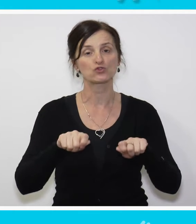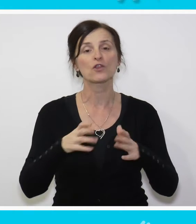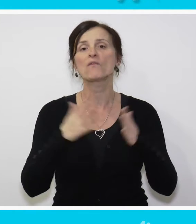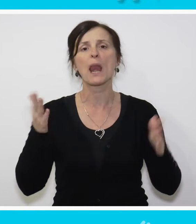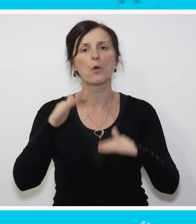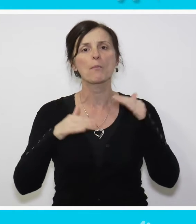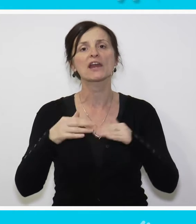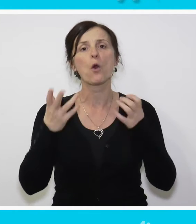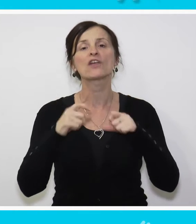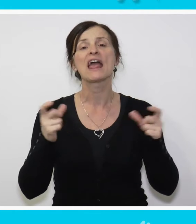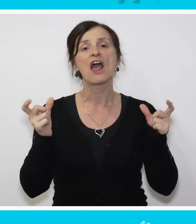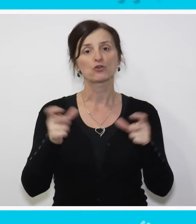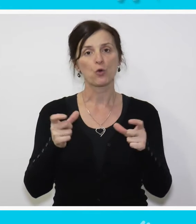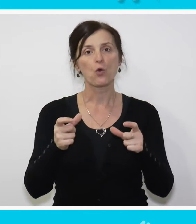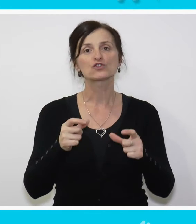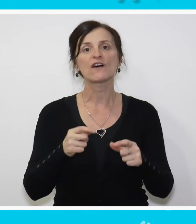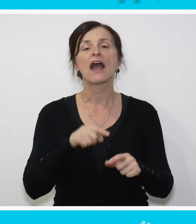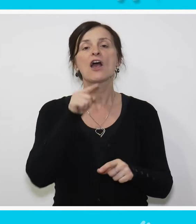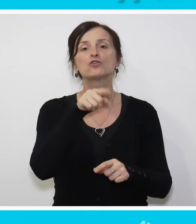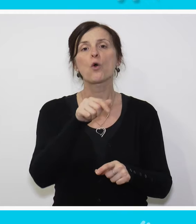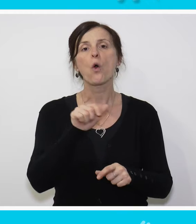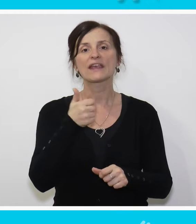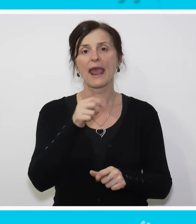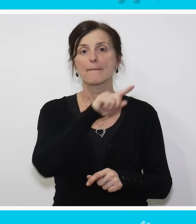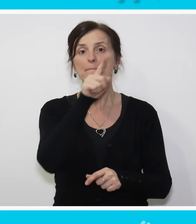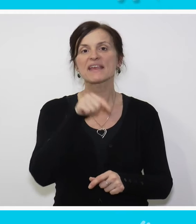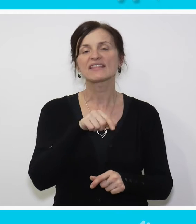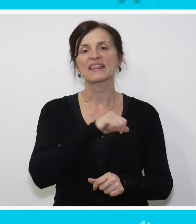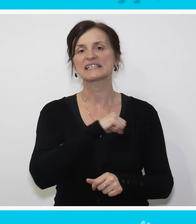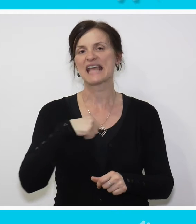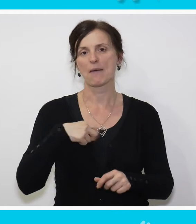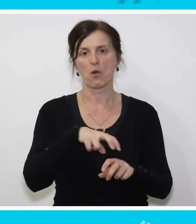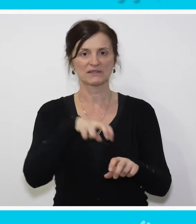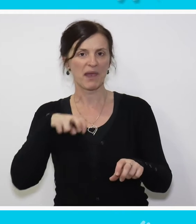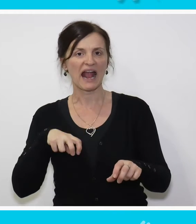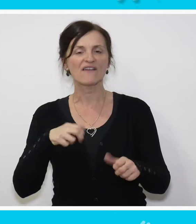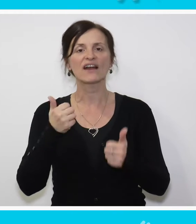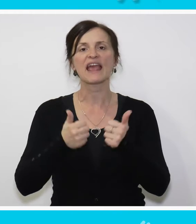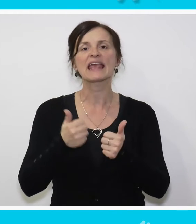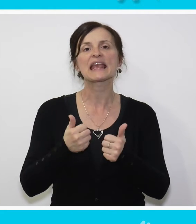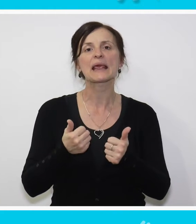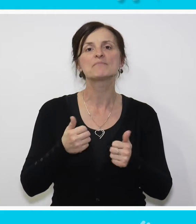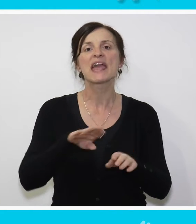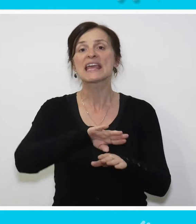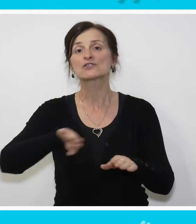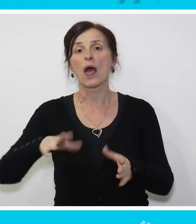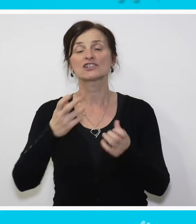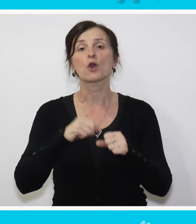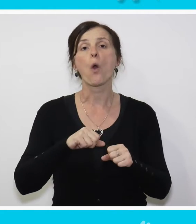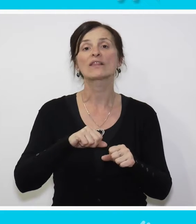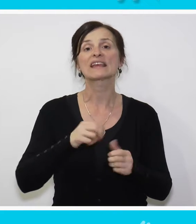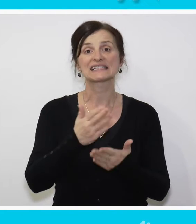društvenih dešavanja. Nekde je tu i pitanje i neke samoizolacije, nekad i izolacije od strane